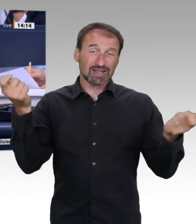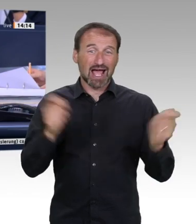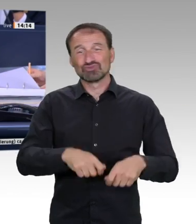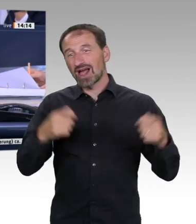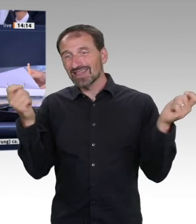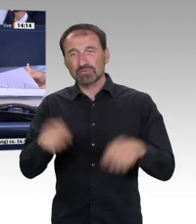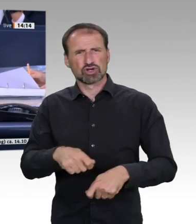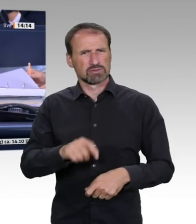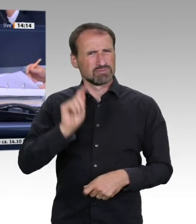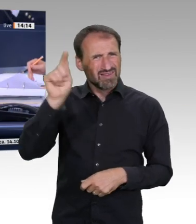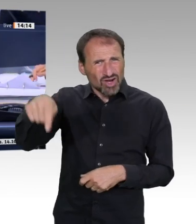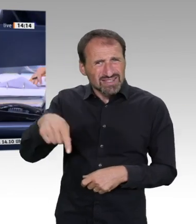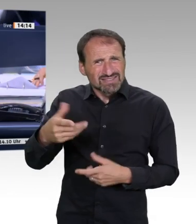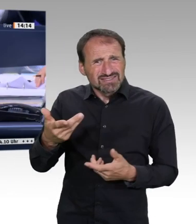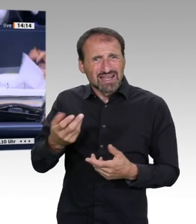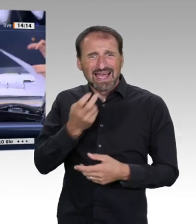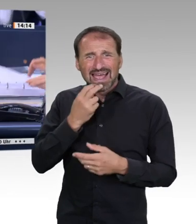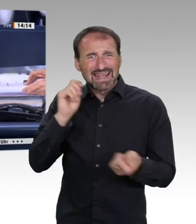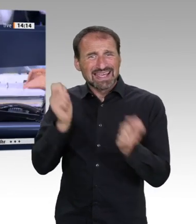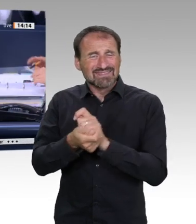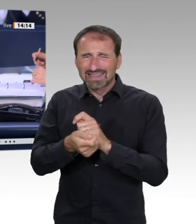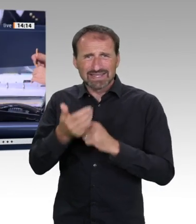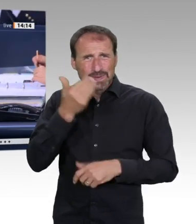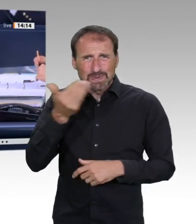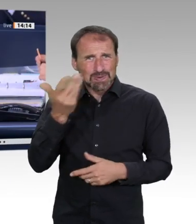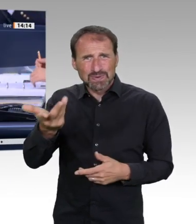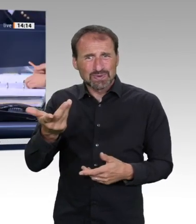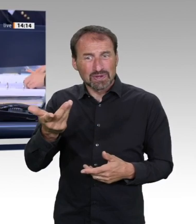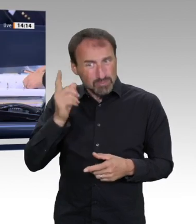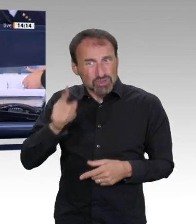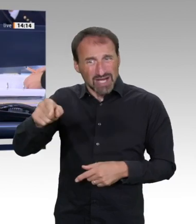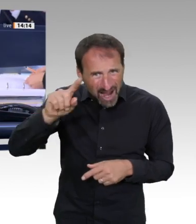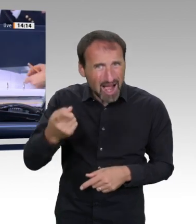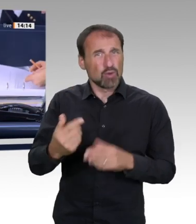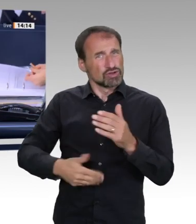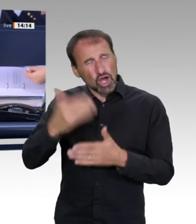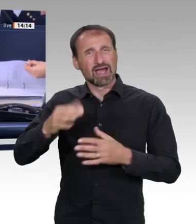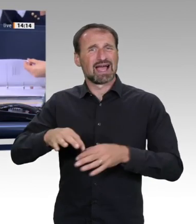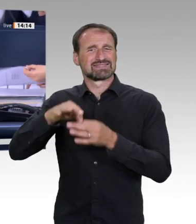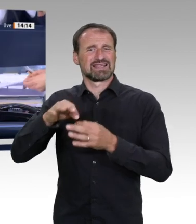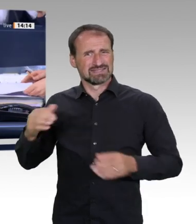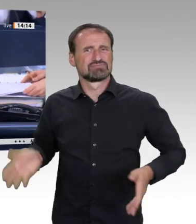19 22507, 20762, 202456, 202472,